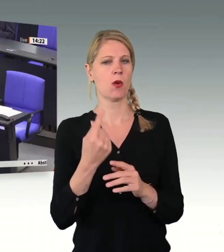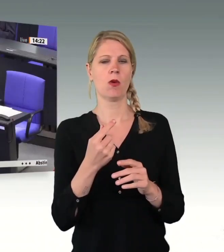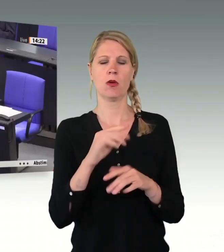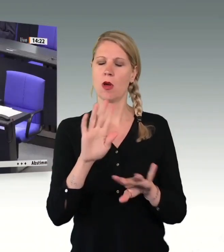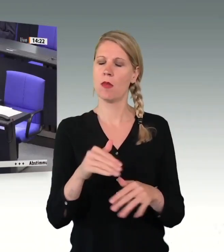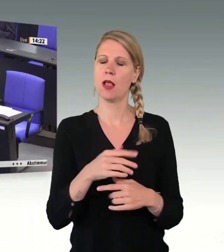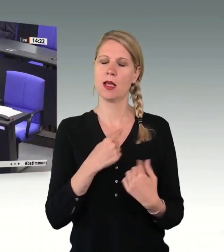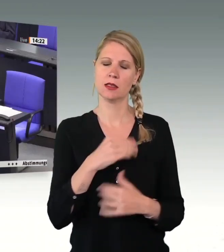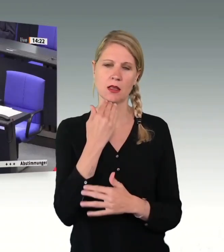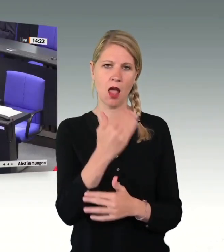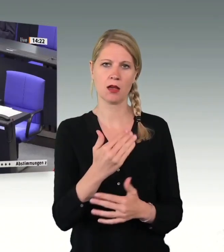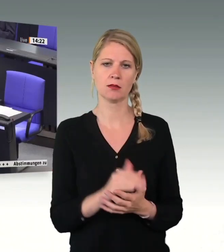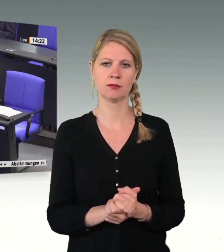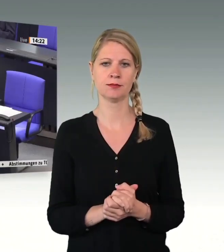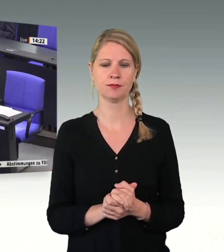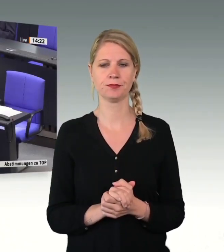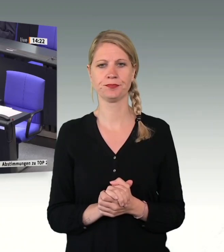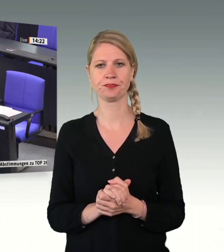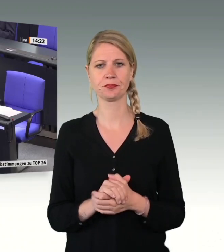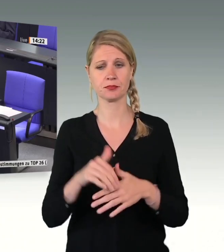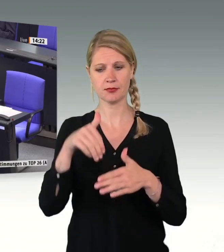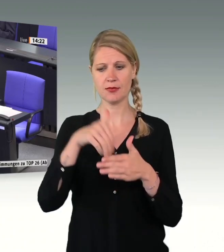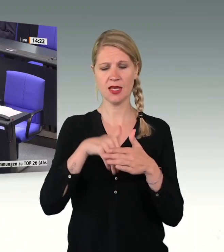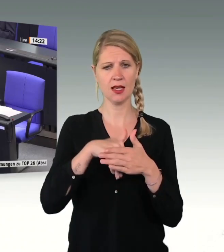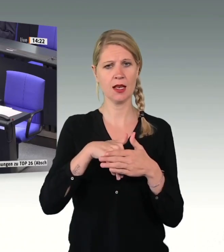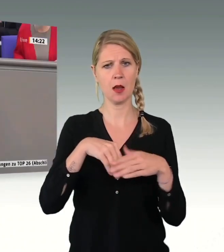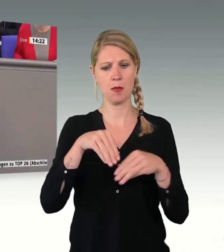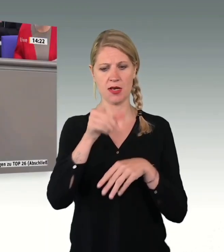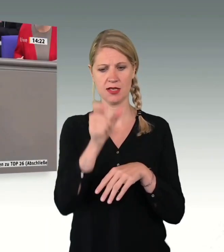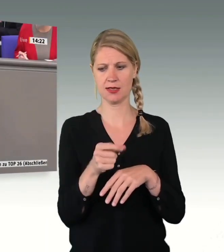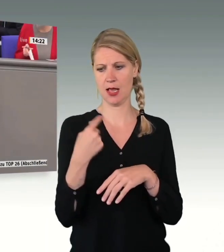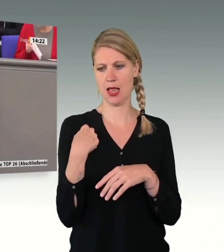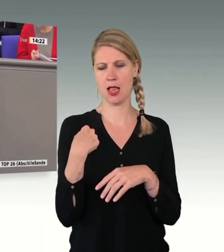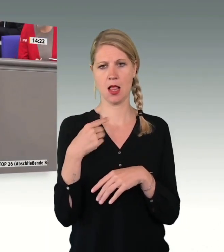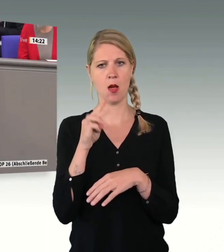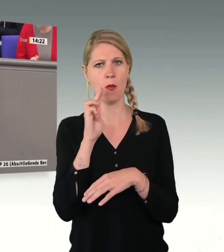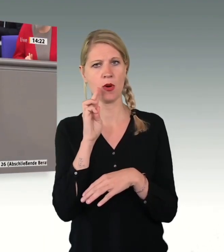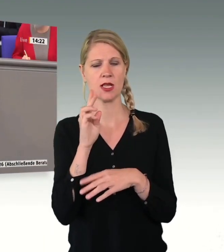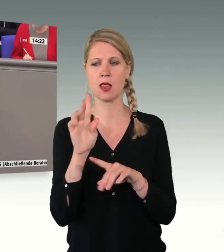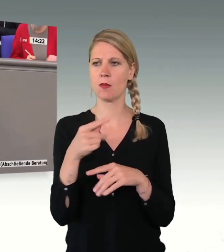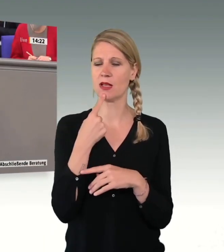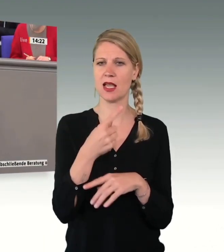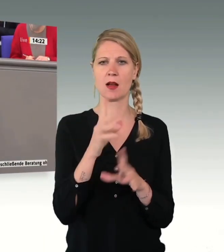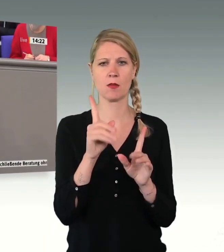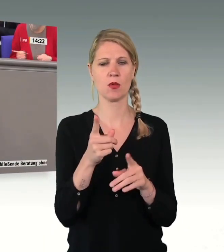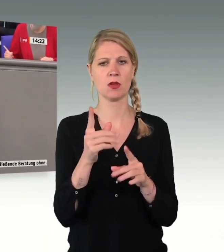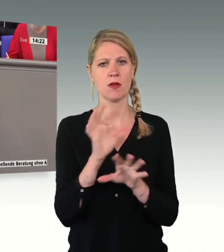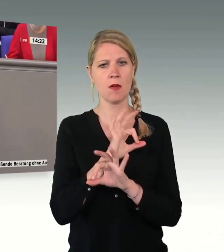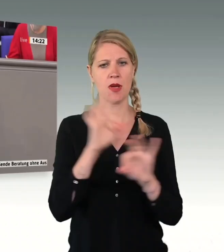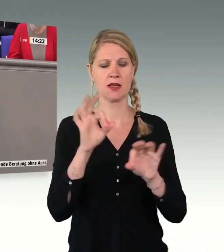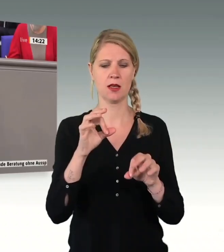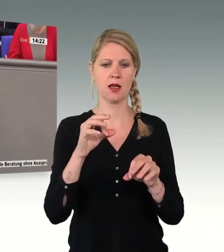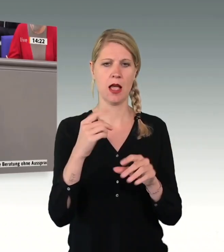Die Länderinnenminister haben sich anlässlich ihrer jüngsten Sitzung im März in Brüssel für eine verbesserte Rückführungspolitik auf Unionsebene